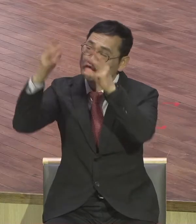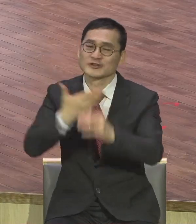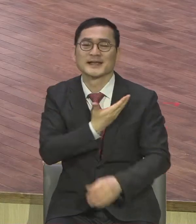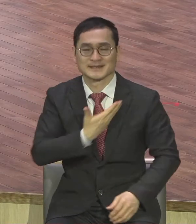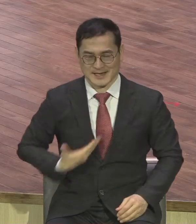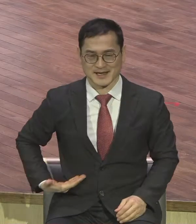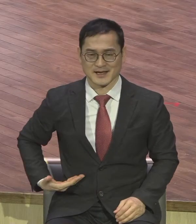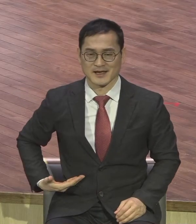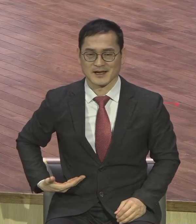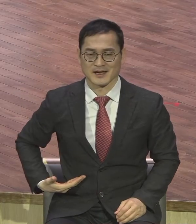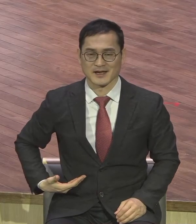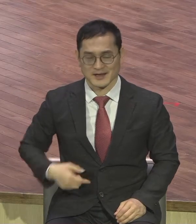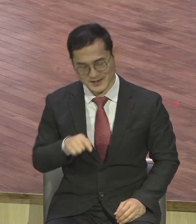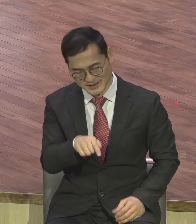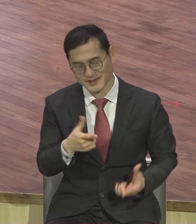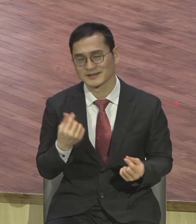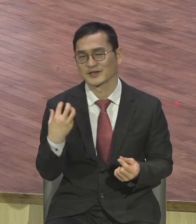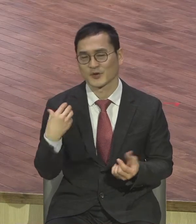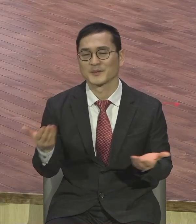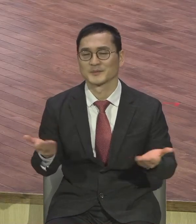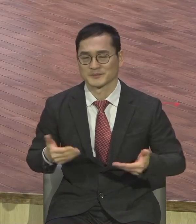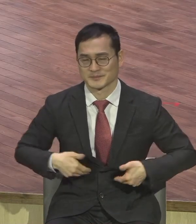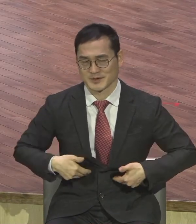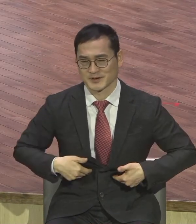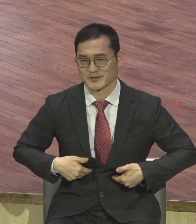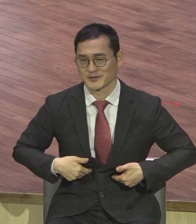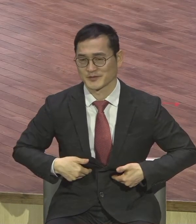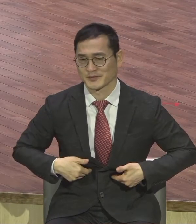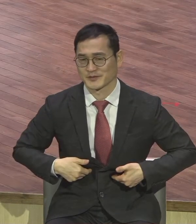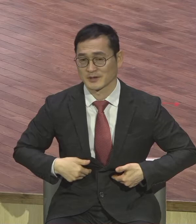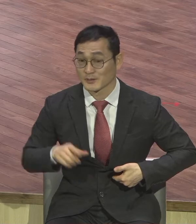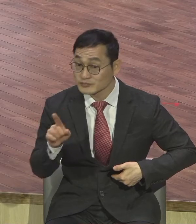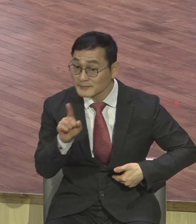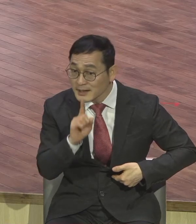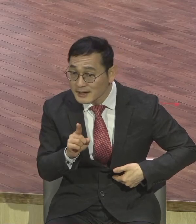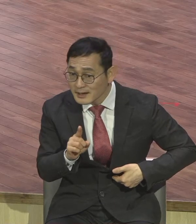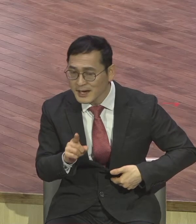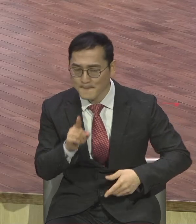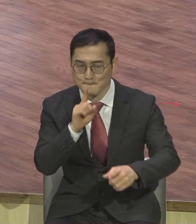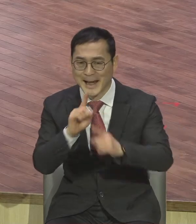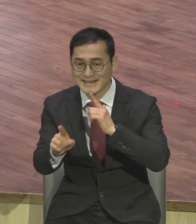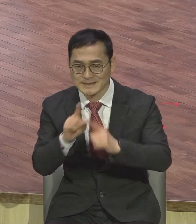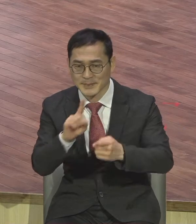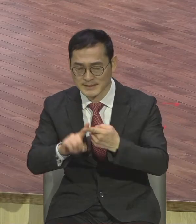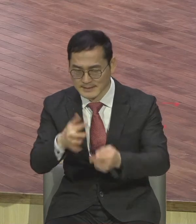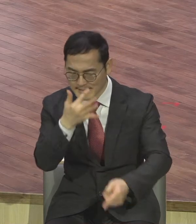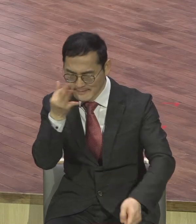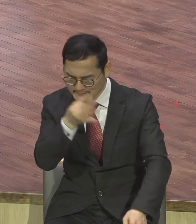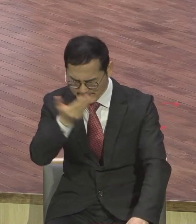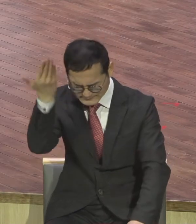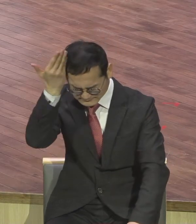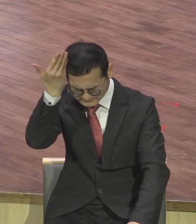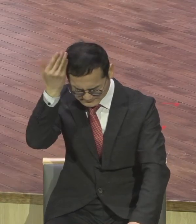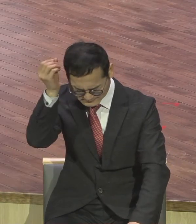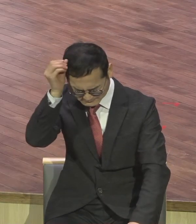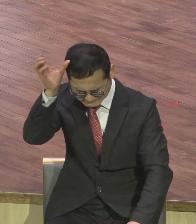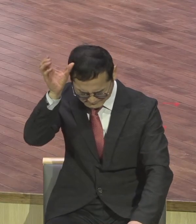뭡니까 말씀의 달인이 되라 그 말씀이에요 말씀의 달인